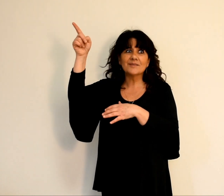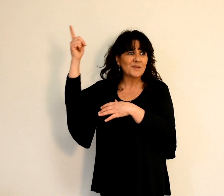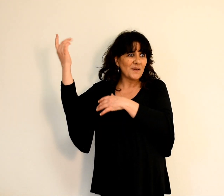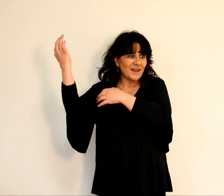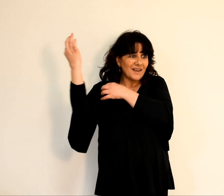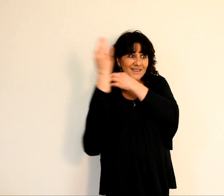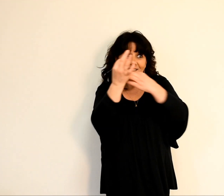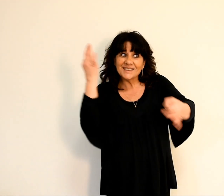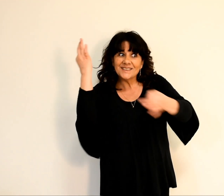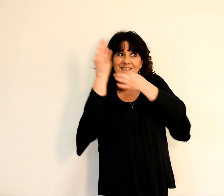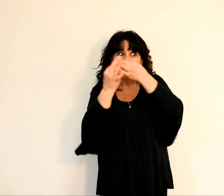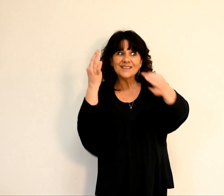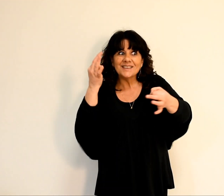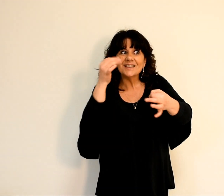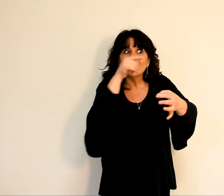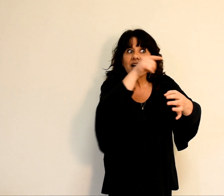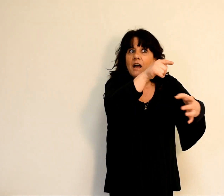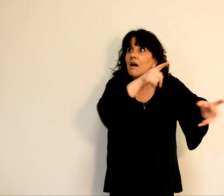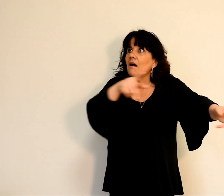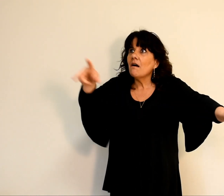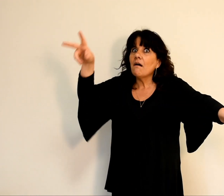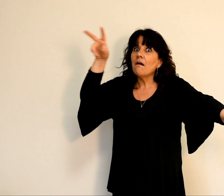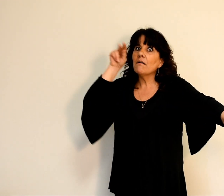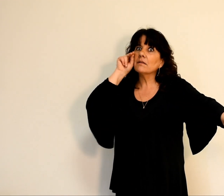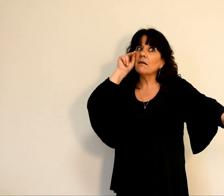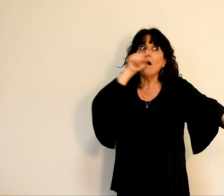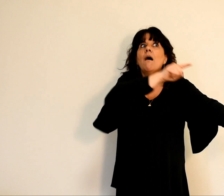entendent les paroles de ta bouche,